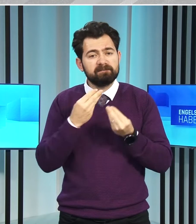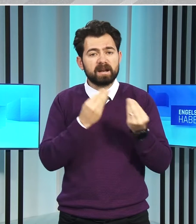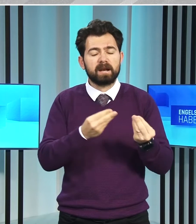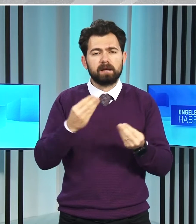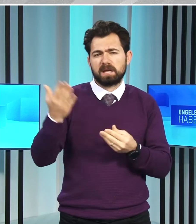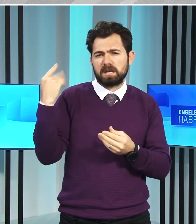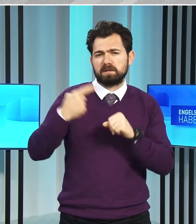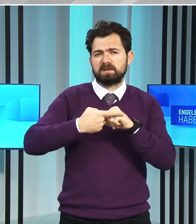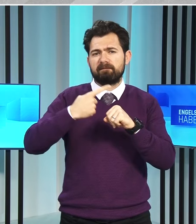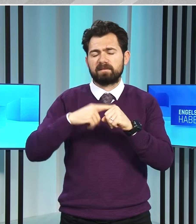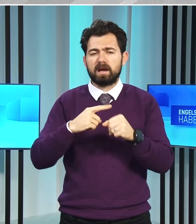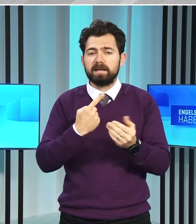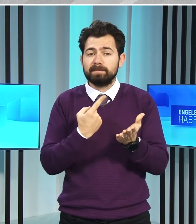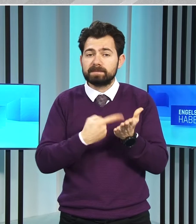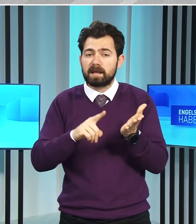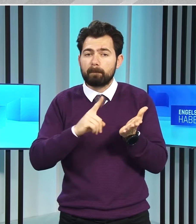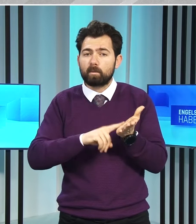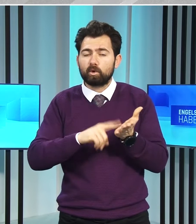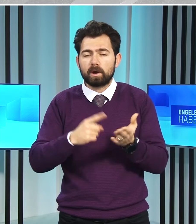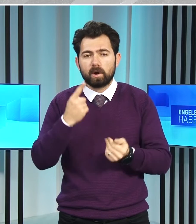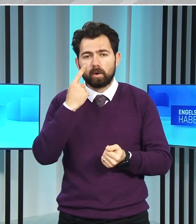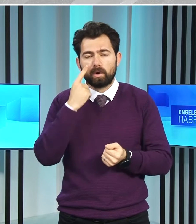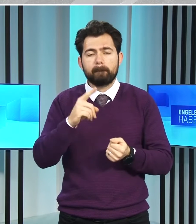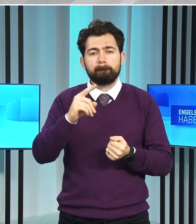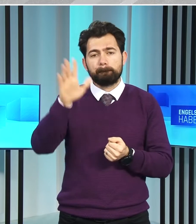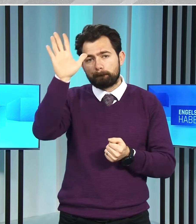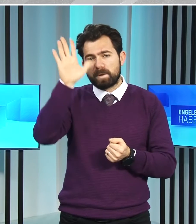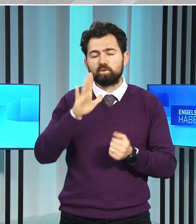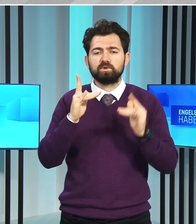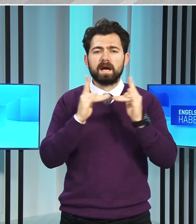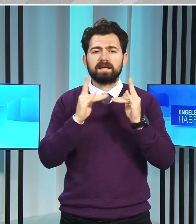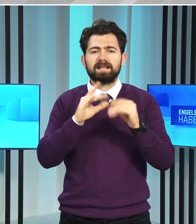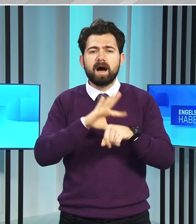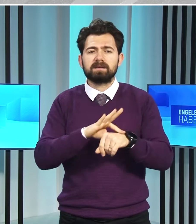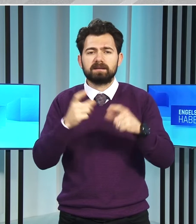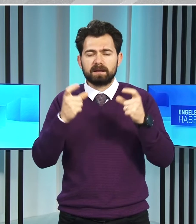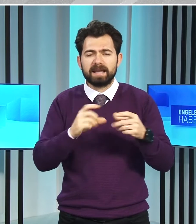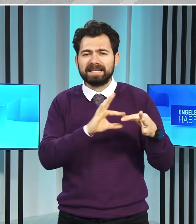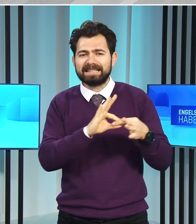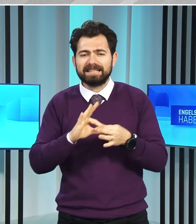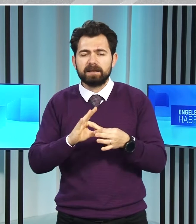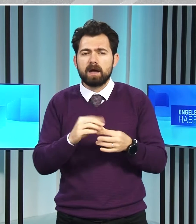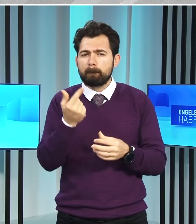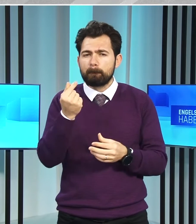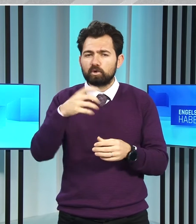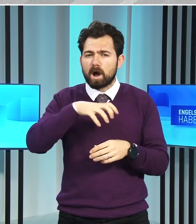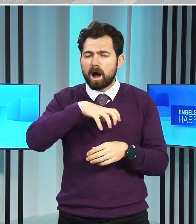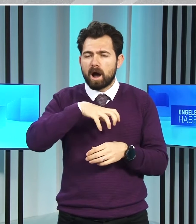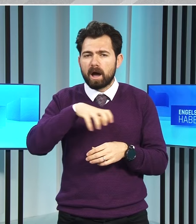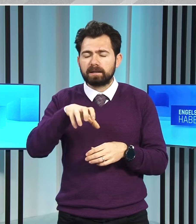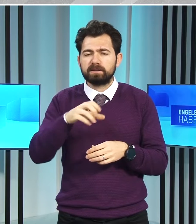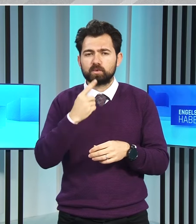geçtiğimiz hafta imzalanan protokolde 500 yataklı hastaneyle ilgili bütçe ayrıldığını